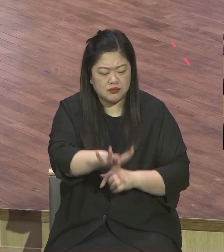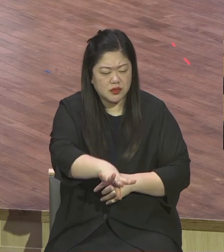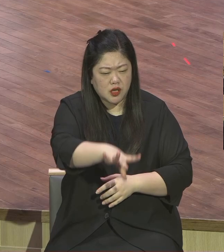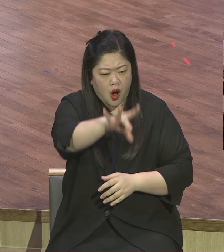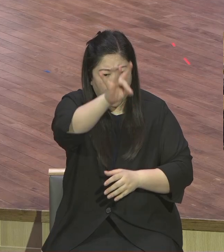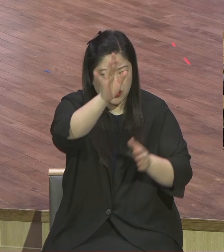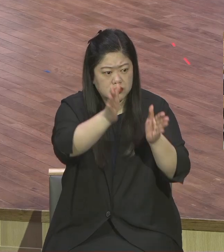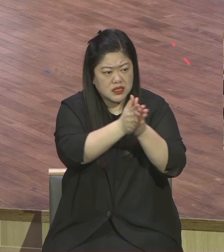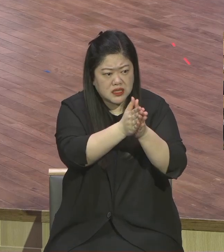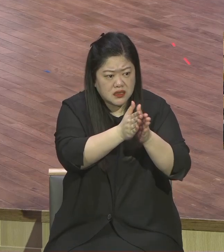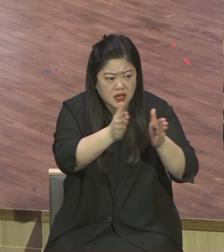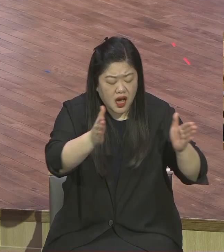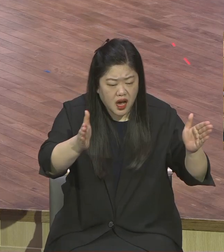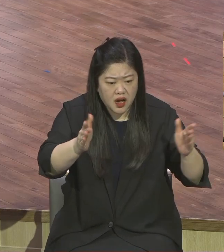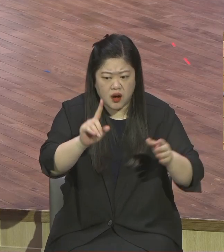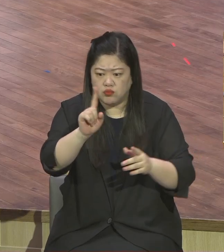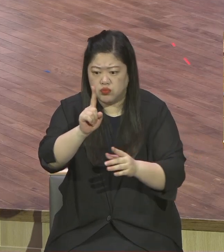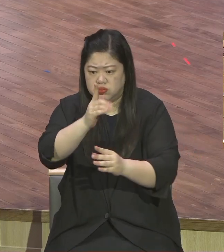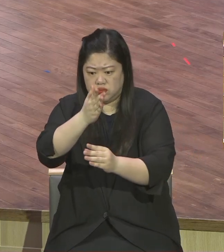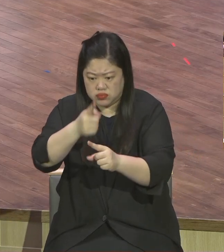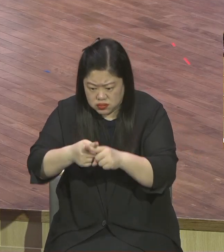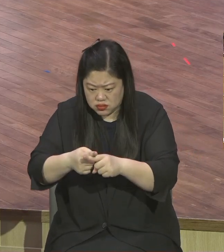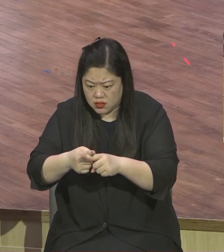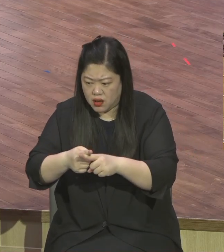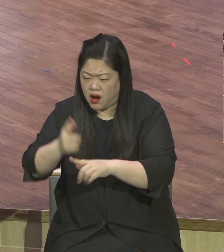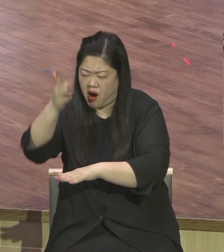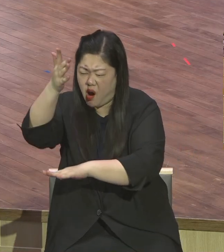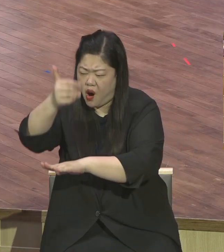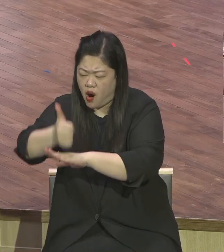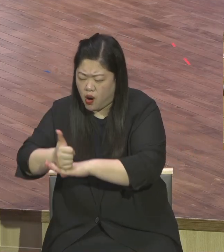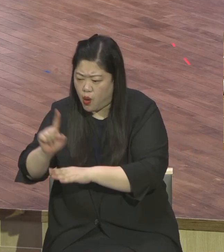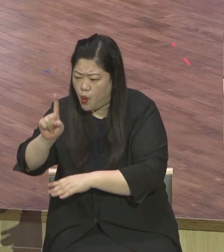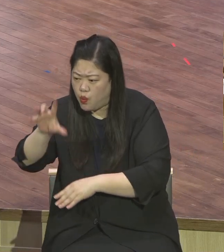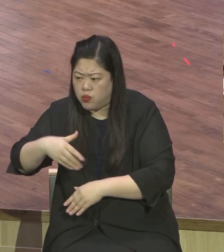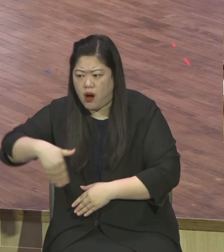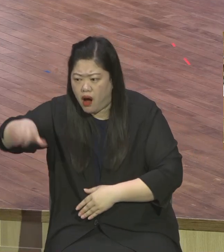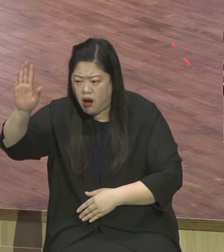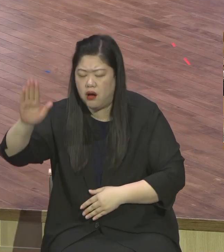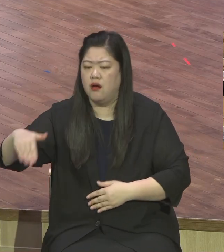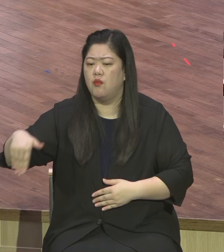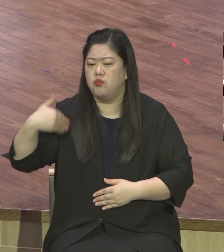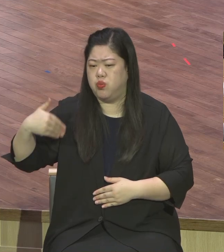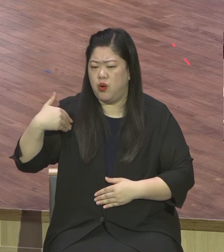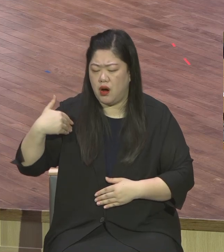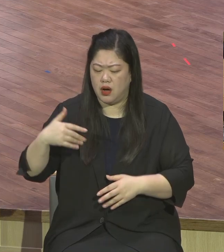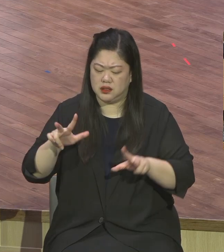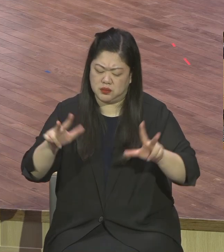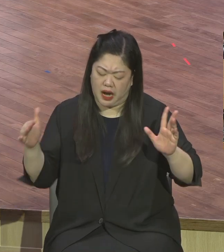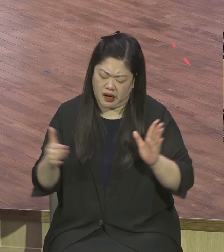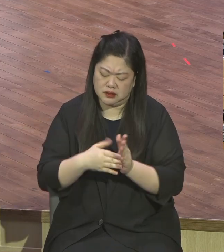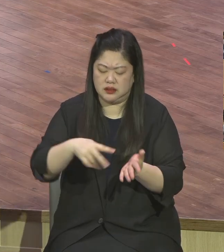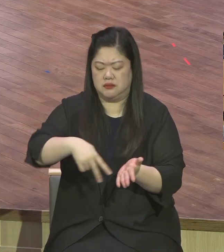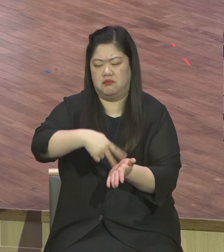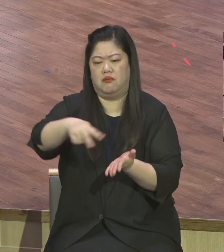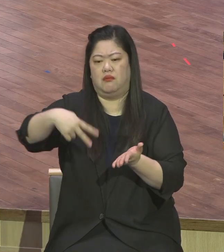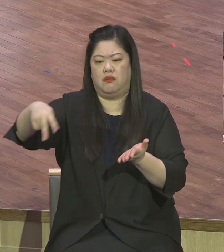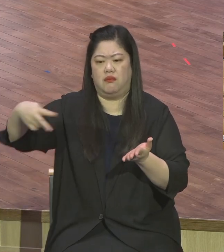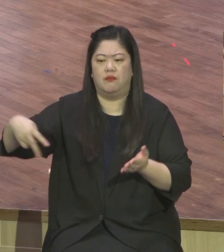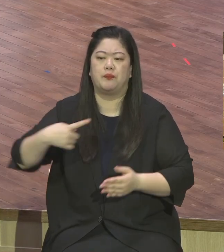어디로 가는지 알지 못하고 방황하며 살았습니다 지금